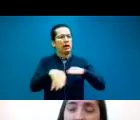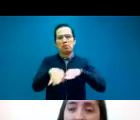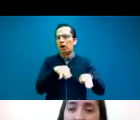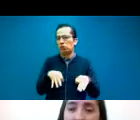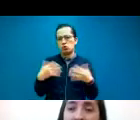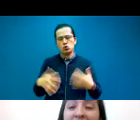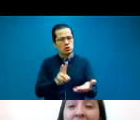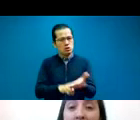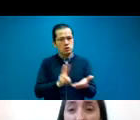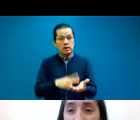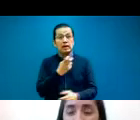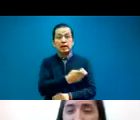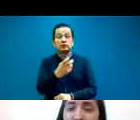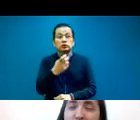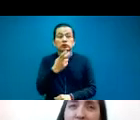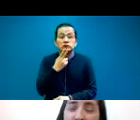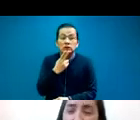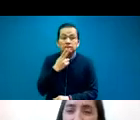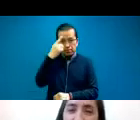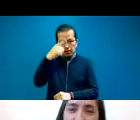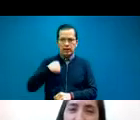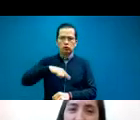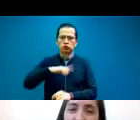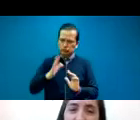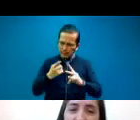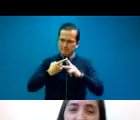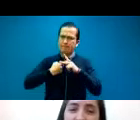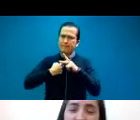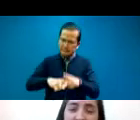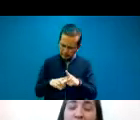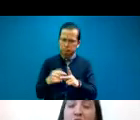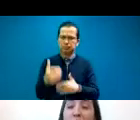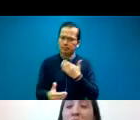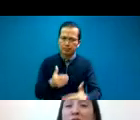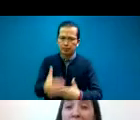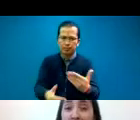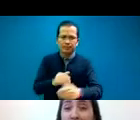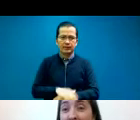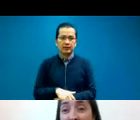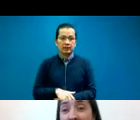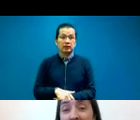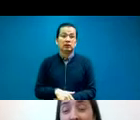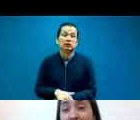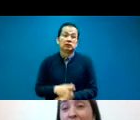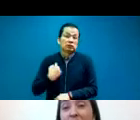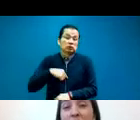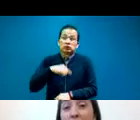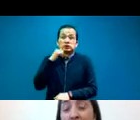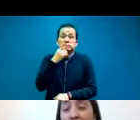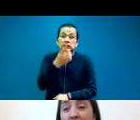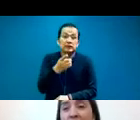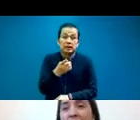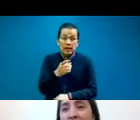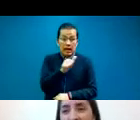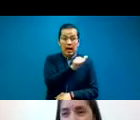sentar las bases. Nosotros siempre hablamos de que en estos primeros años, AILS lo que hizo